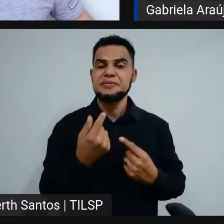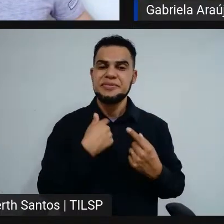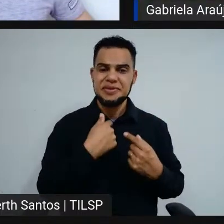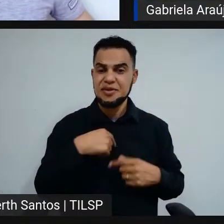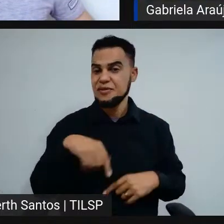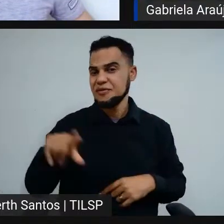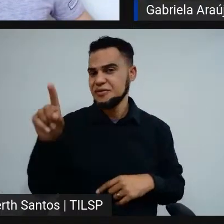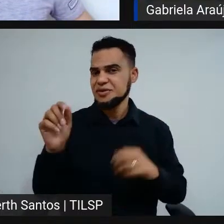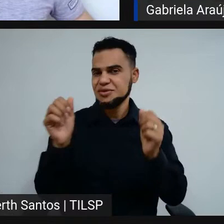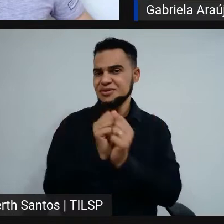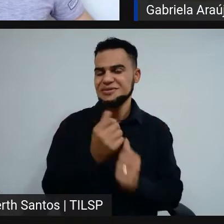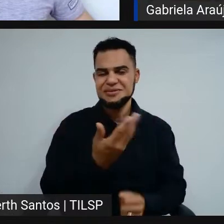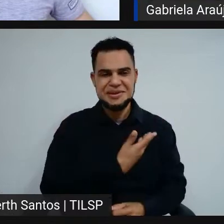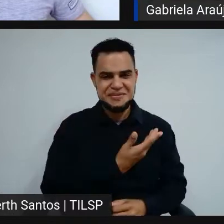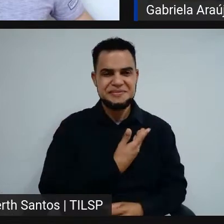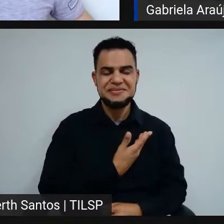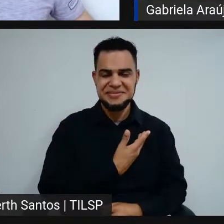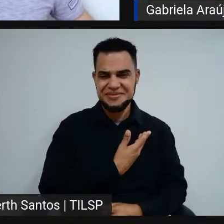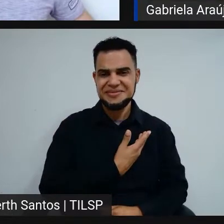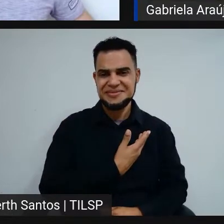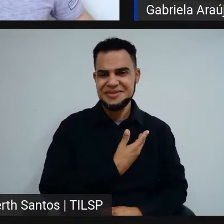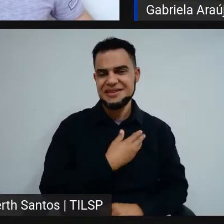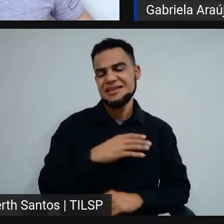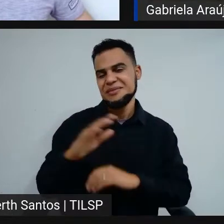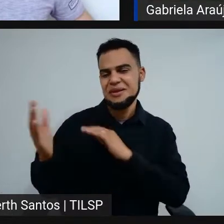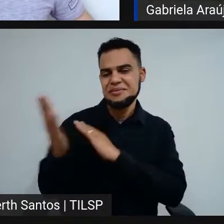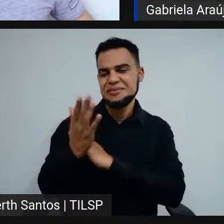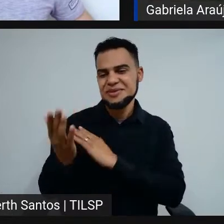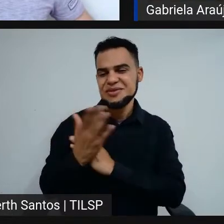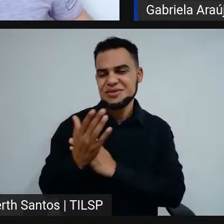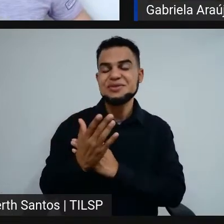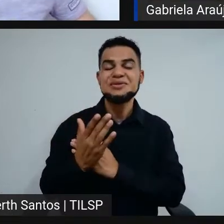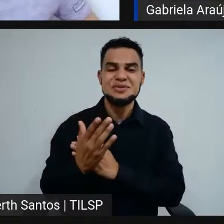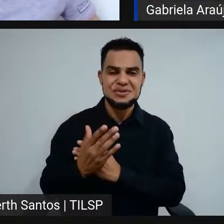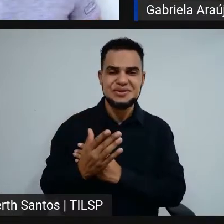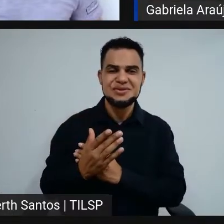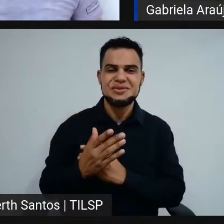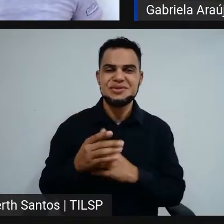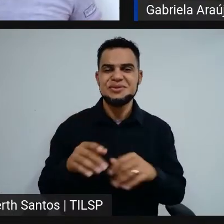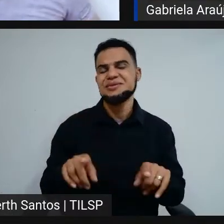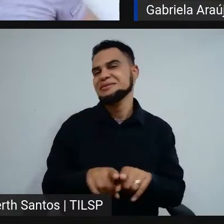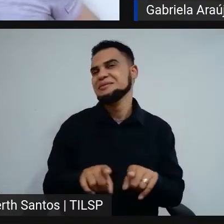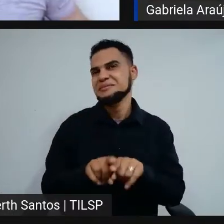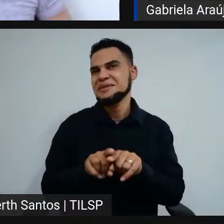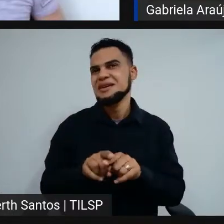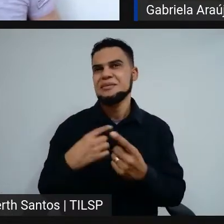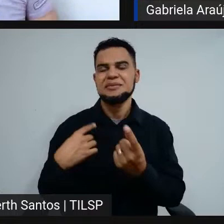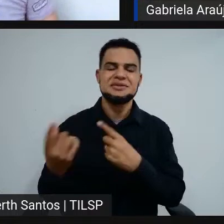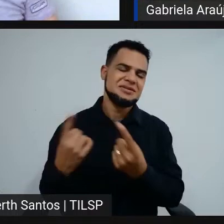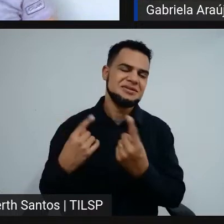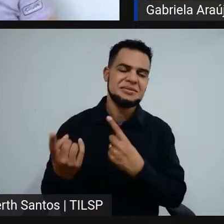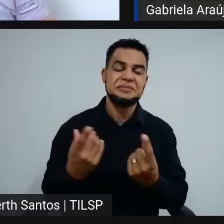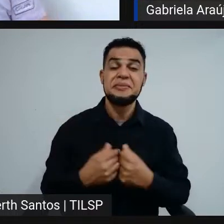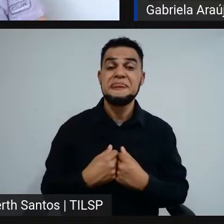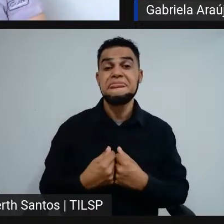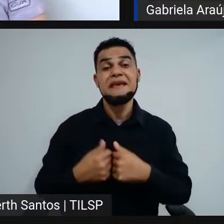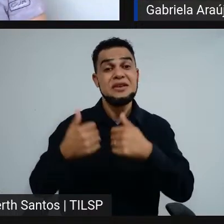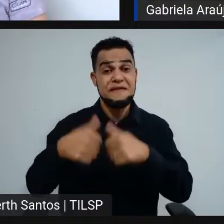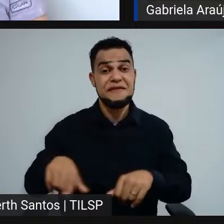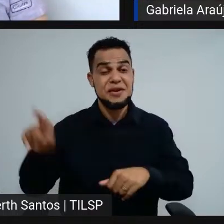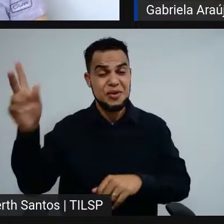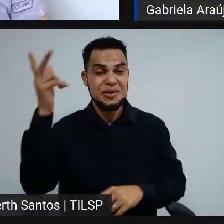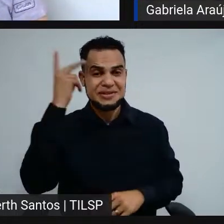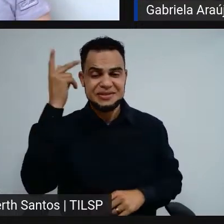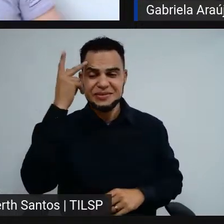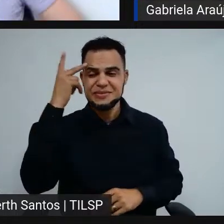uma amiga muito querida, que ela me ajudou bastante por lá, inclusive pegar transporte, essas coisas. Aí a gente foi em São Paulo no